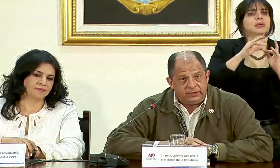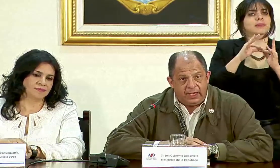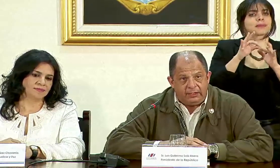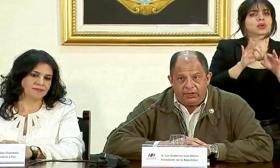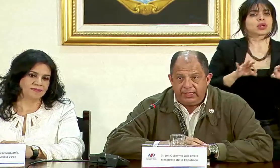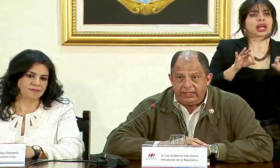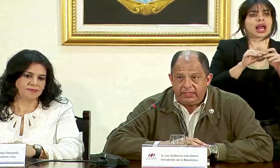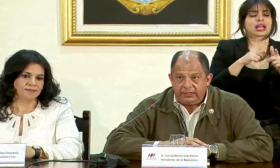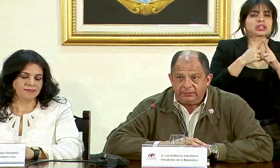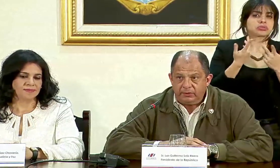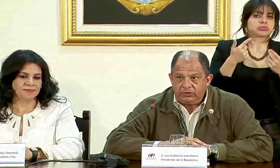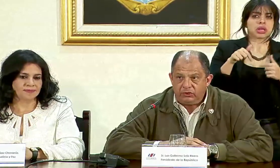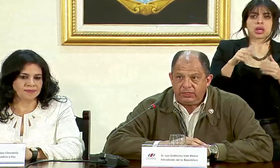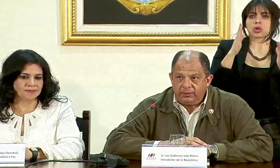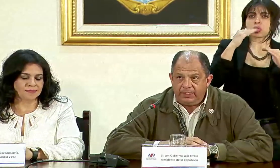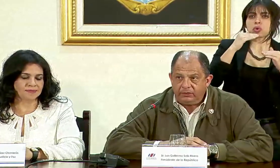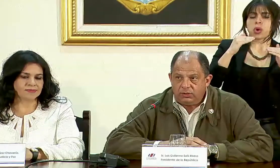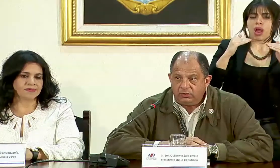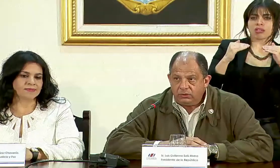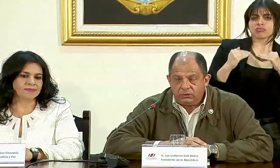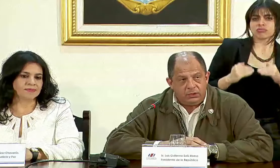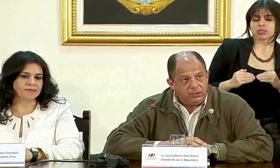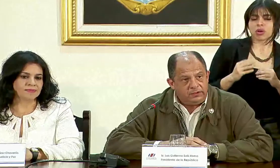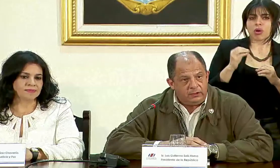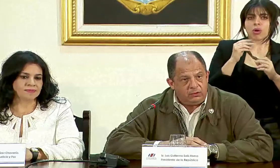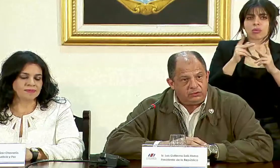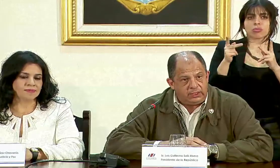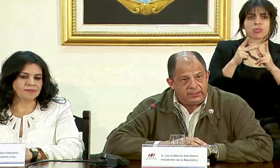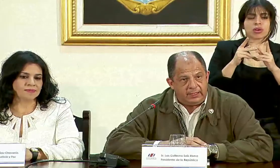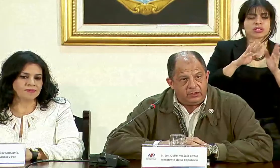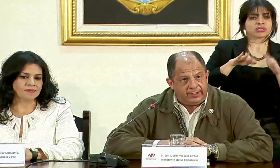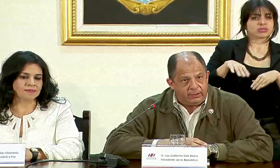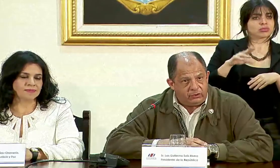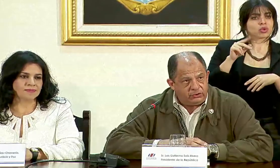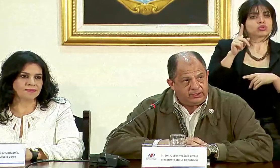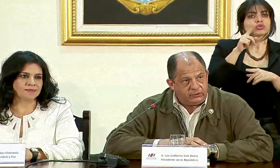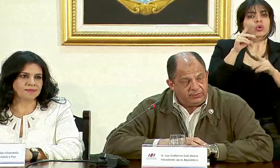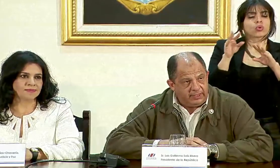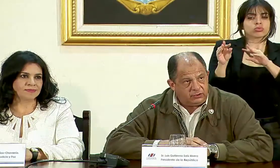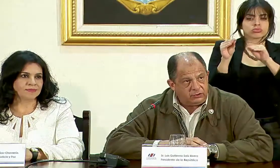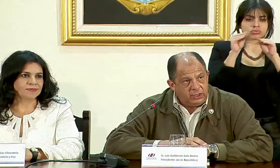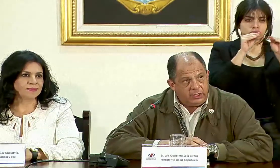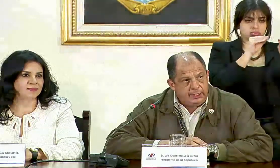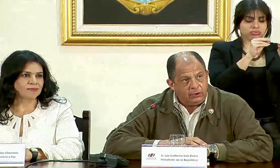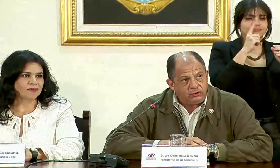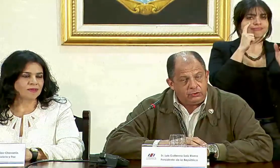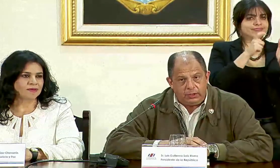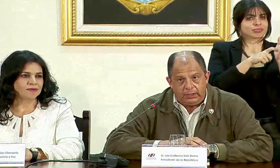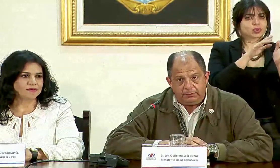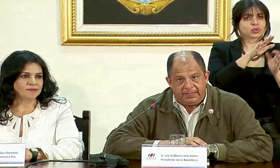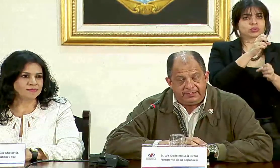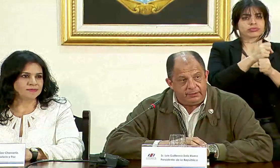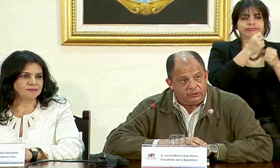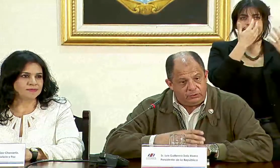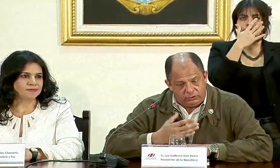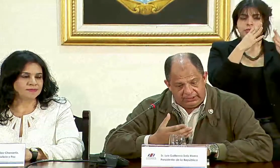Entonces, no hay aquí disminución ni de mérito alguno, sino un traslado que reconoce esos méritos y los